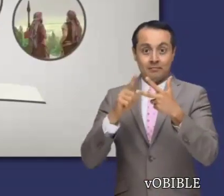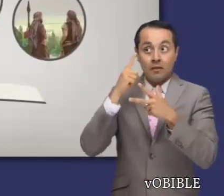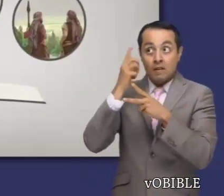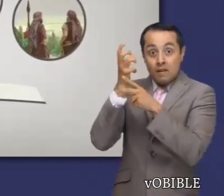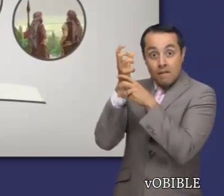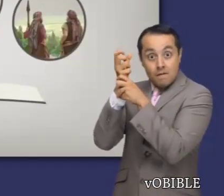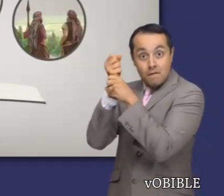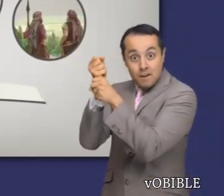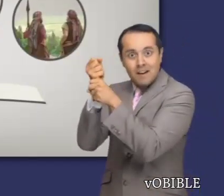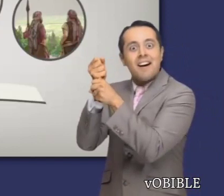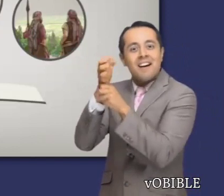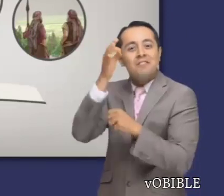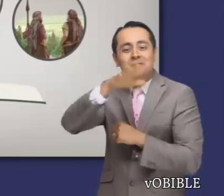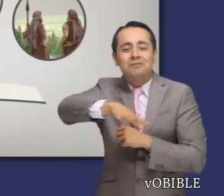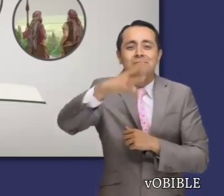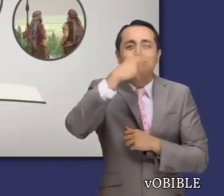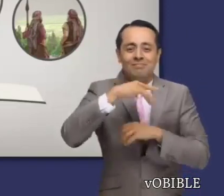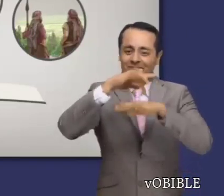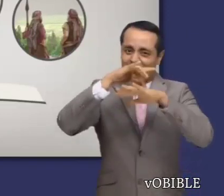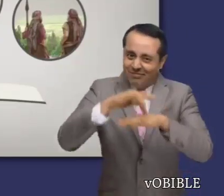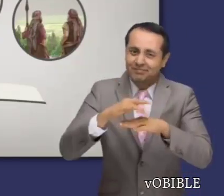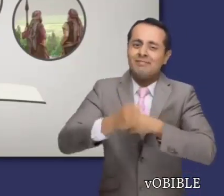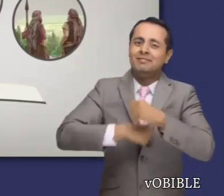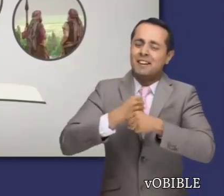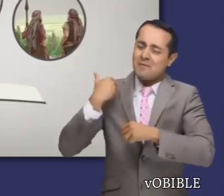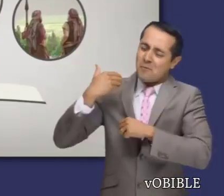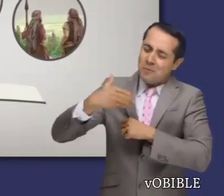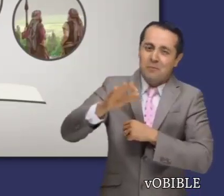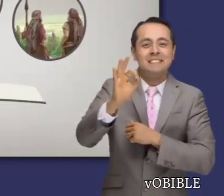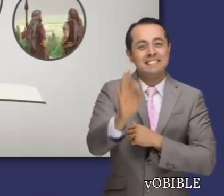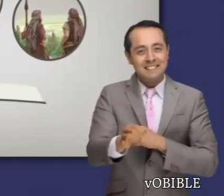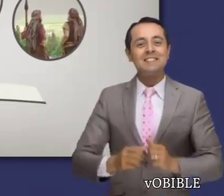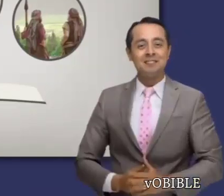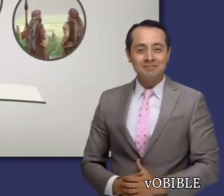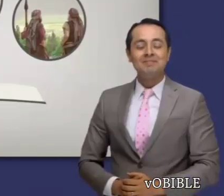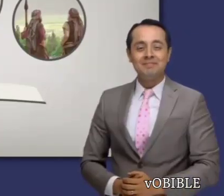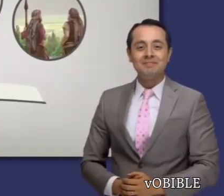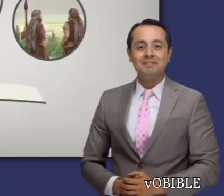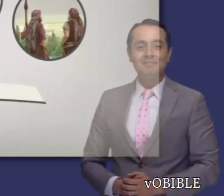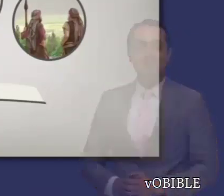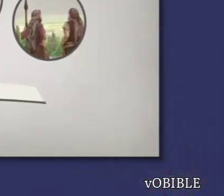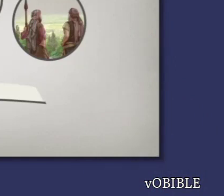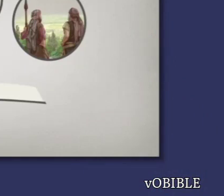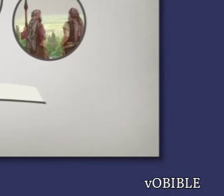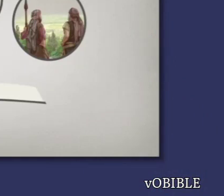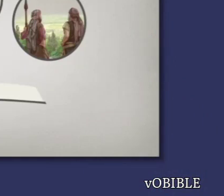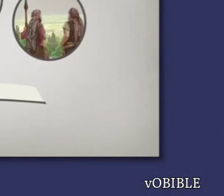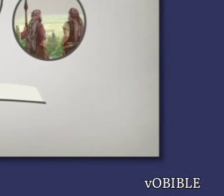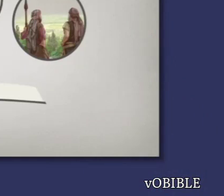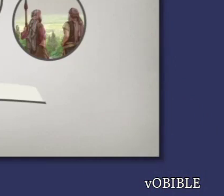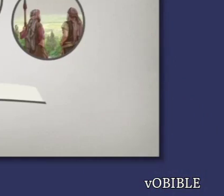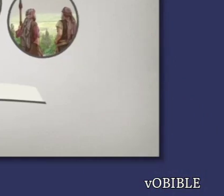necesitamos tener una fe fuerte para entrar en una tierra prometida mucho mejor. El nuevo mundo que traerá el